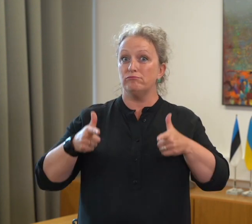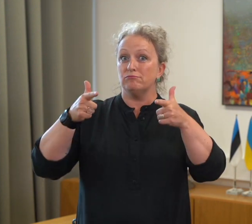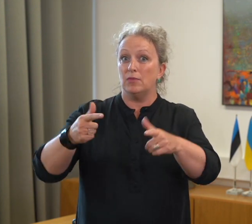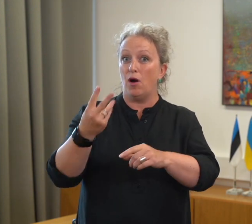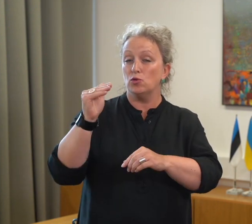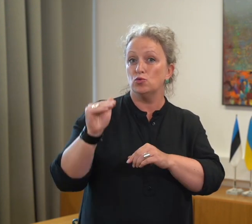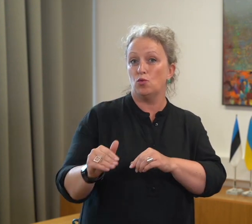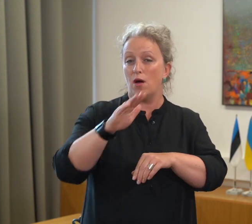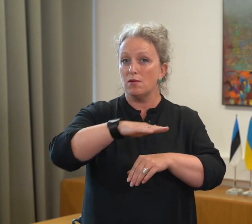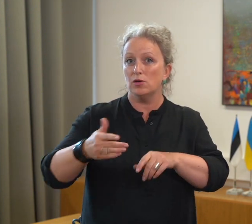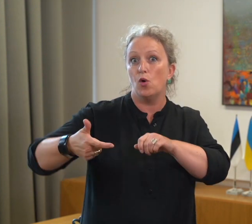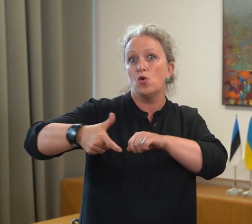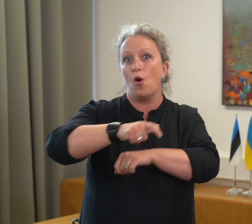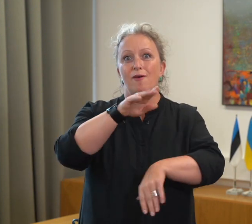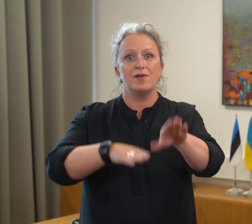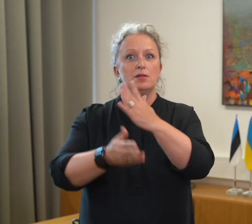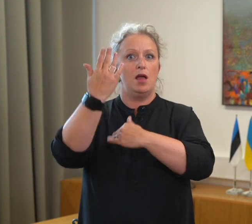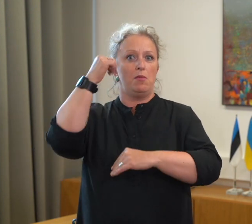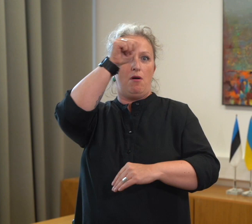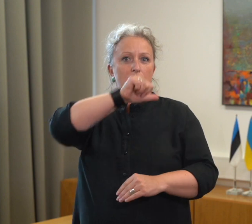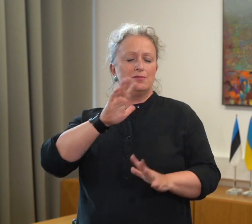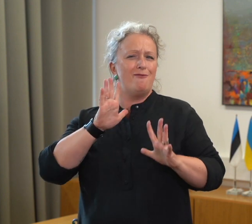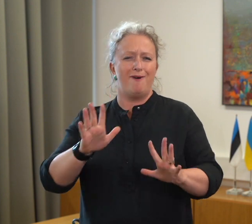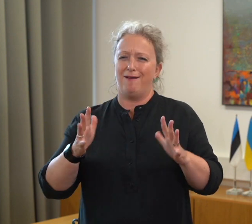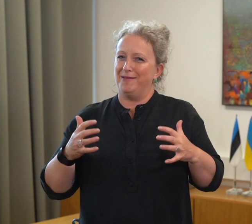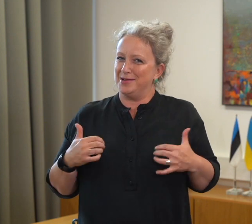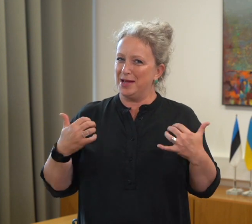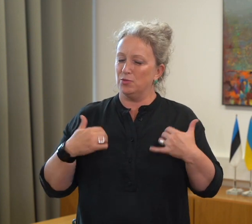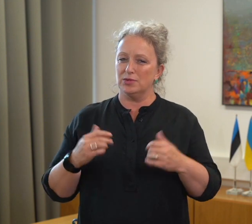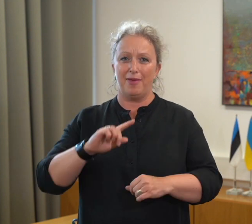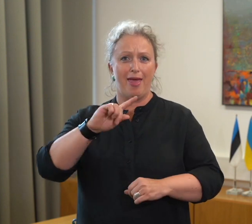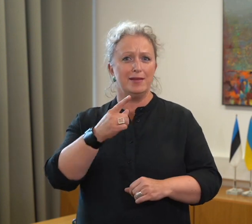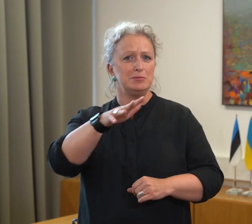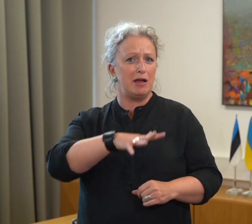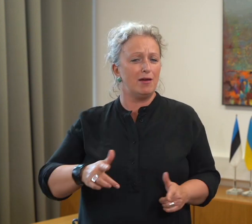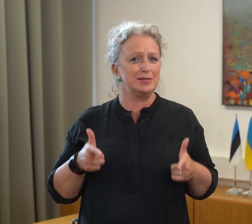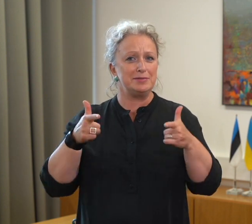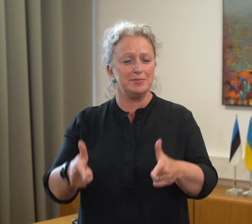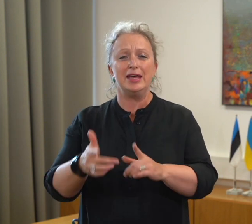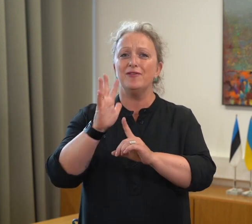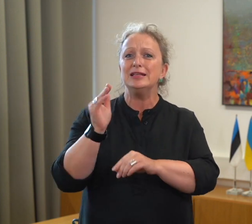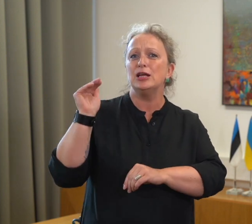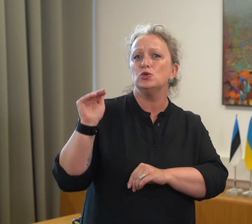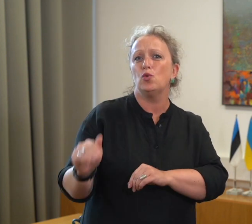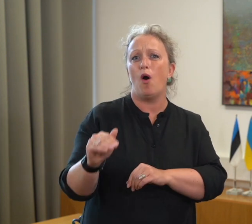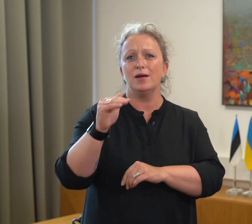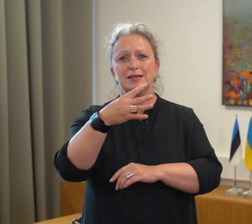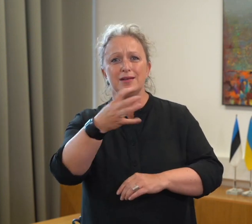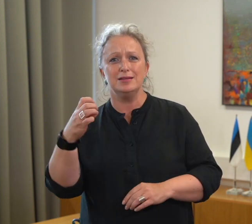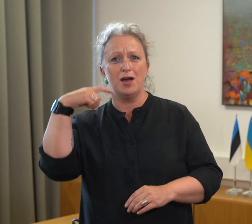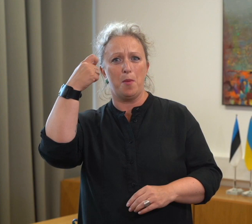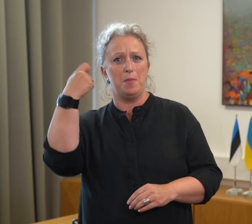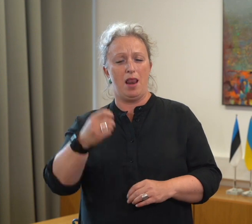last rohkem kui aasta tagasi. Ja see rõõmustab väga. Esimese klassi läheb lausa 15 400 õppilast.